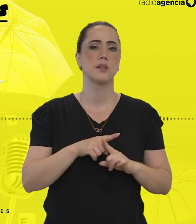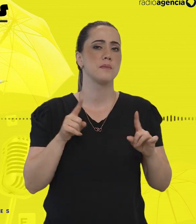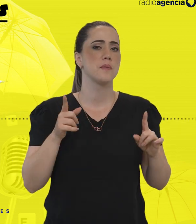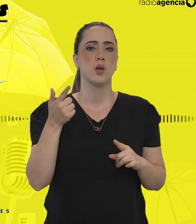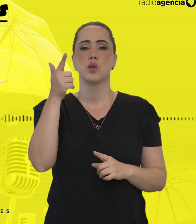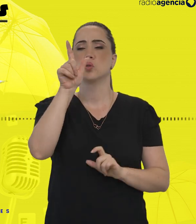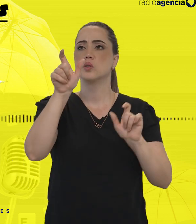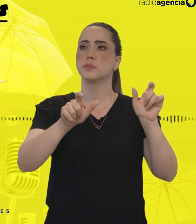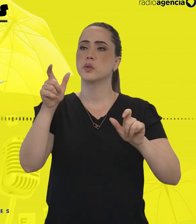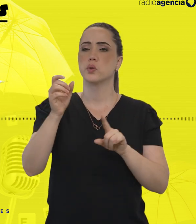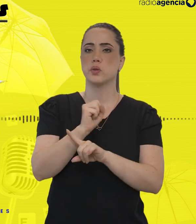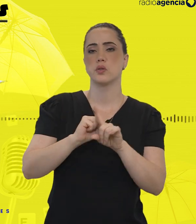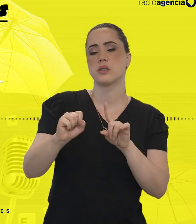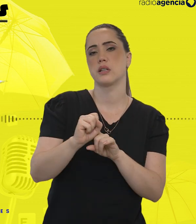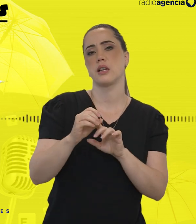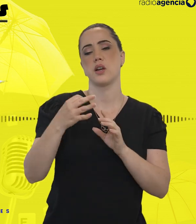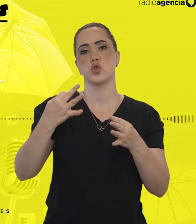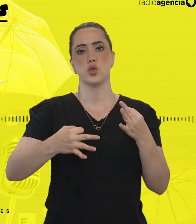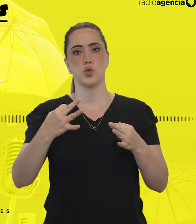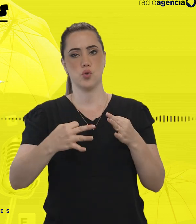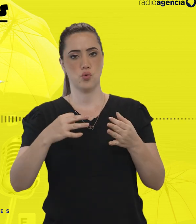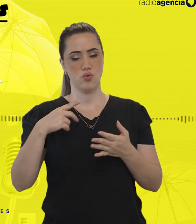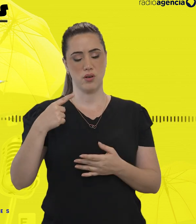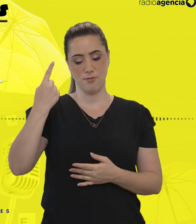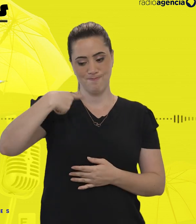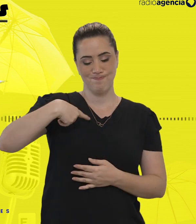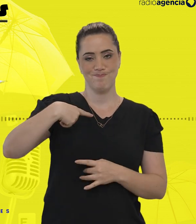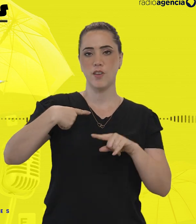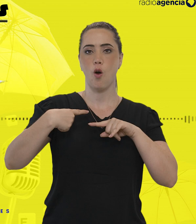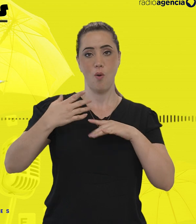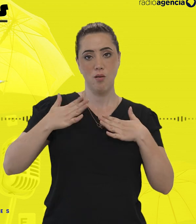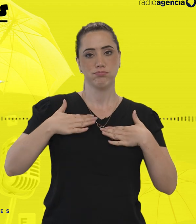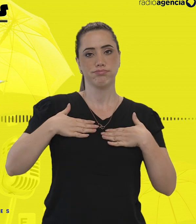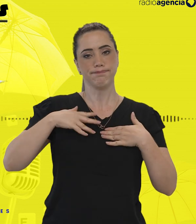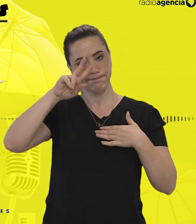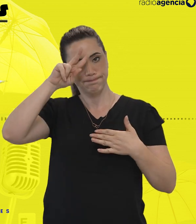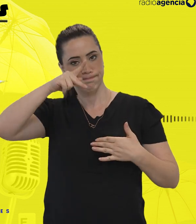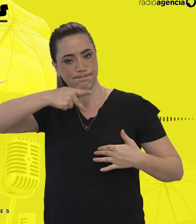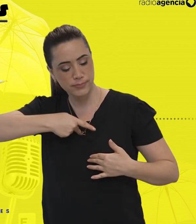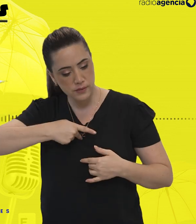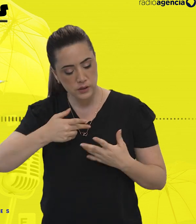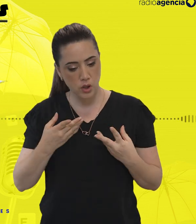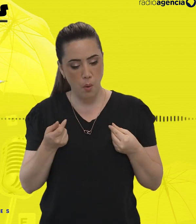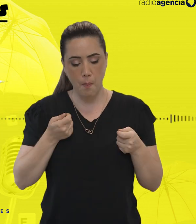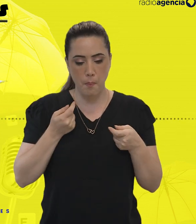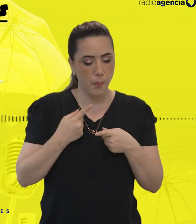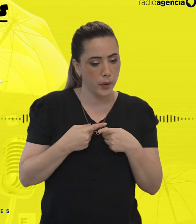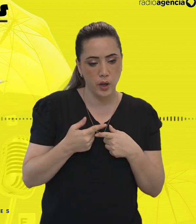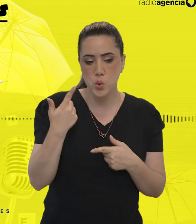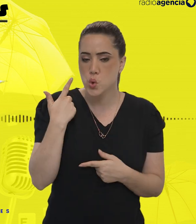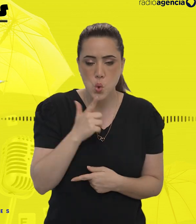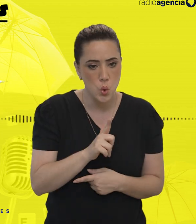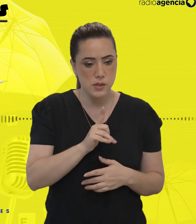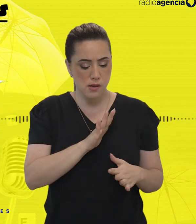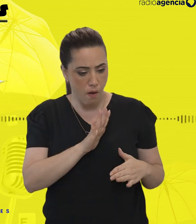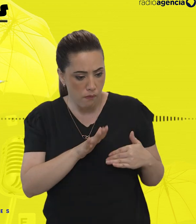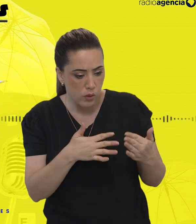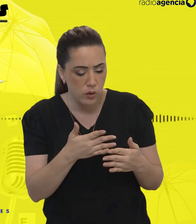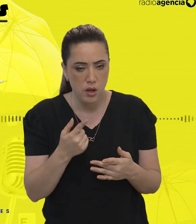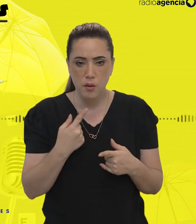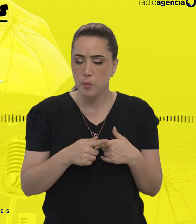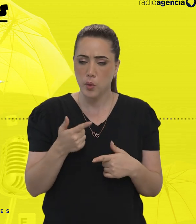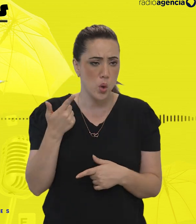os outros, só a sociedade que te julga. Você se julga. Por que que isso acontece? Por que que eu não consigo controlar? Por que que eu não supero isso?